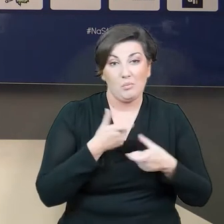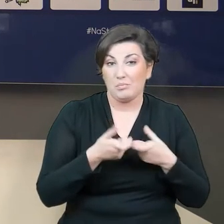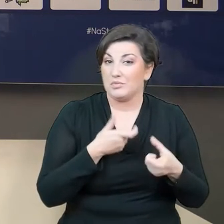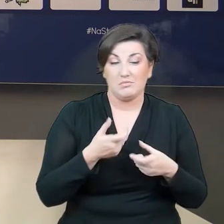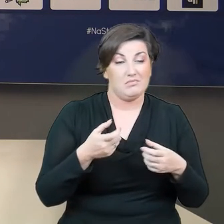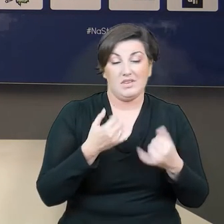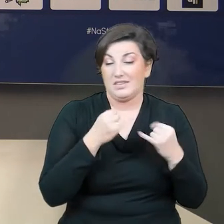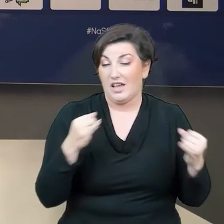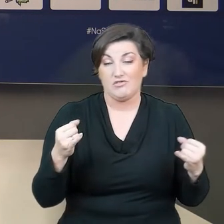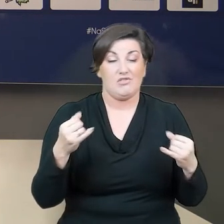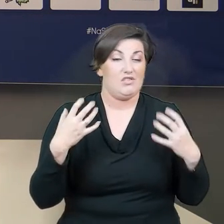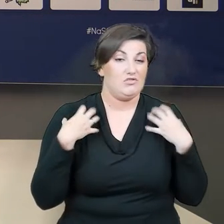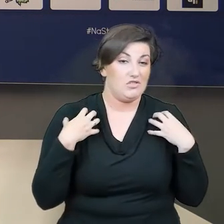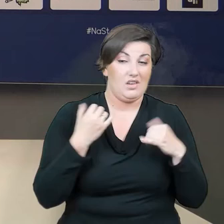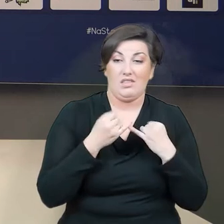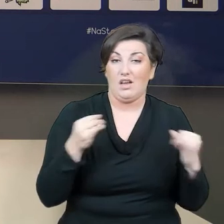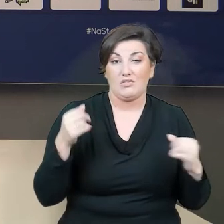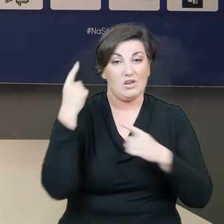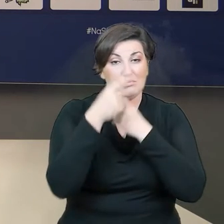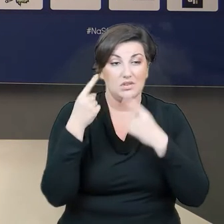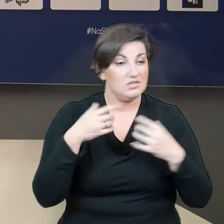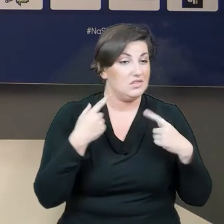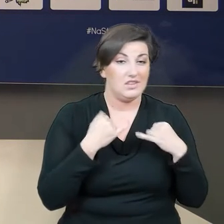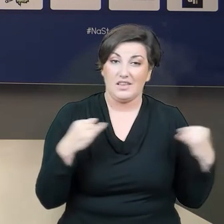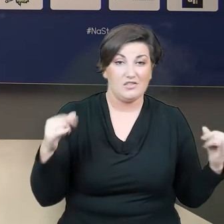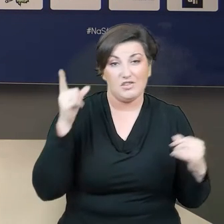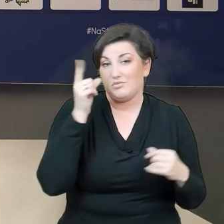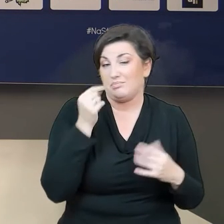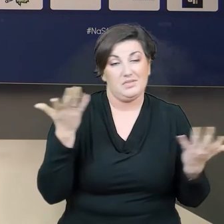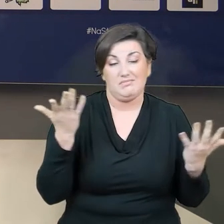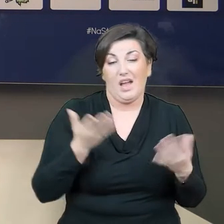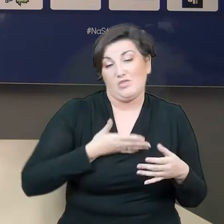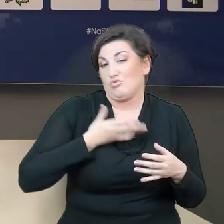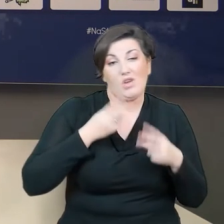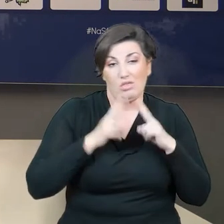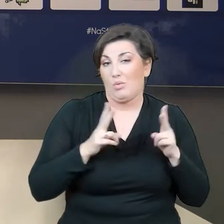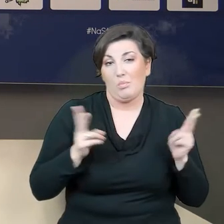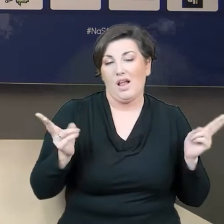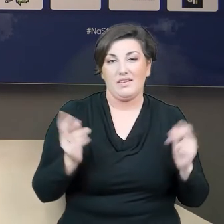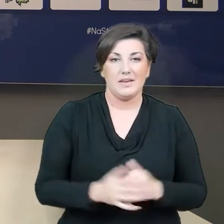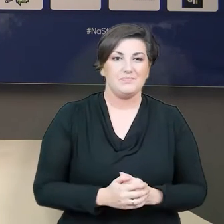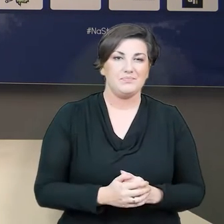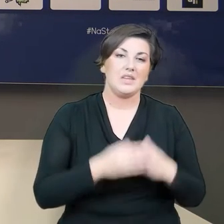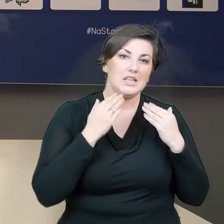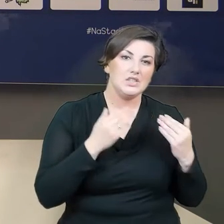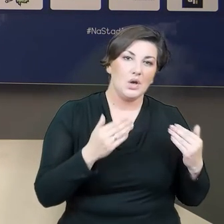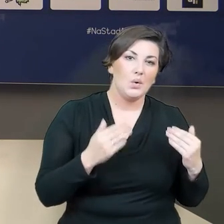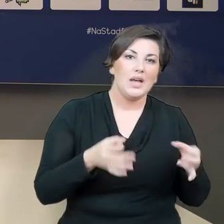się śpi, inaczej się myśli, ale to chyba jest normalne. Dziękuję. Teraz przechodzimy już do pytań